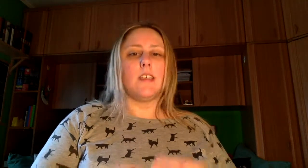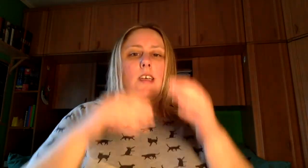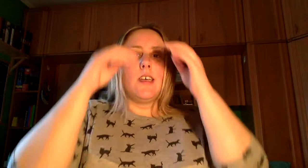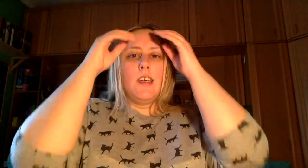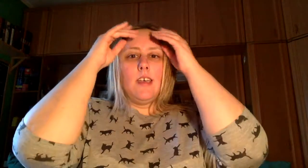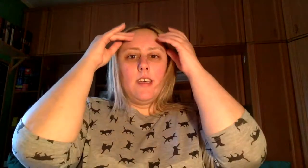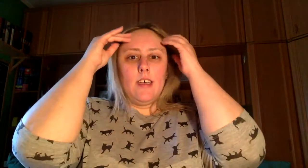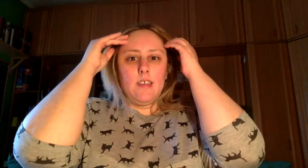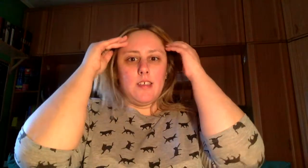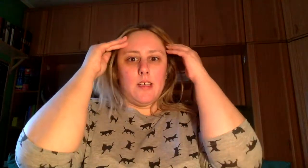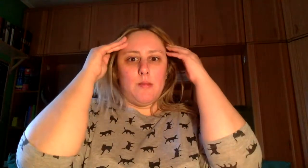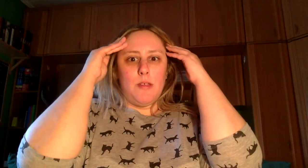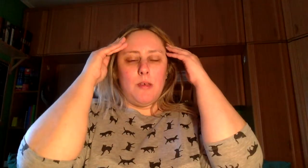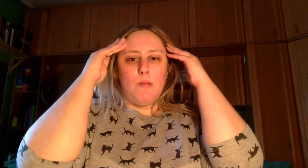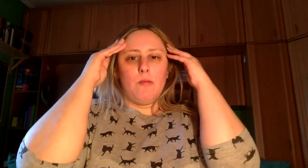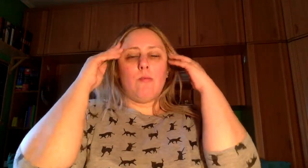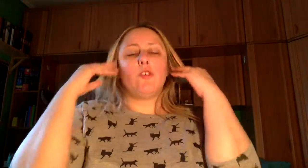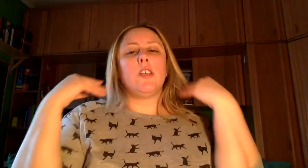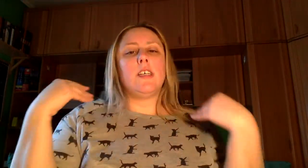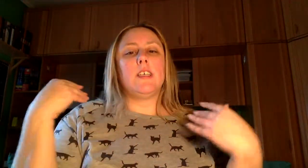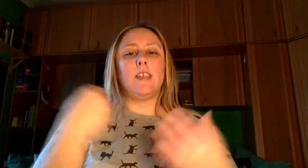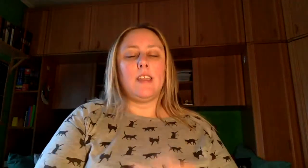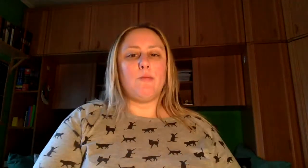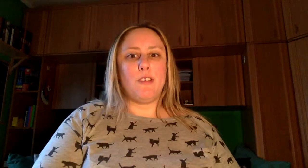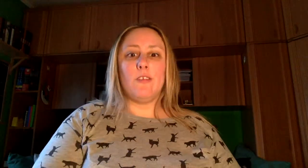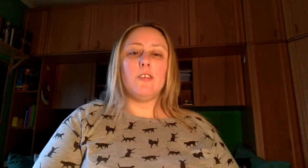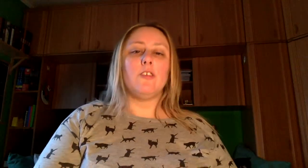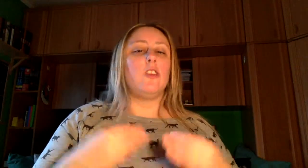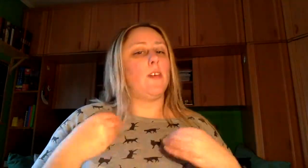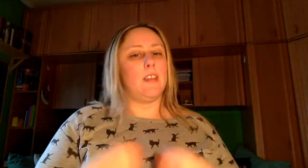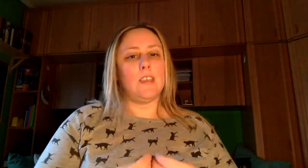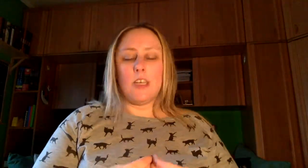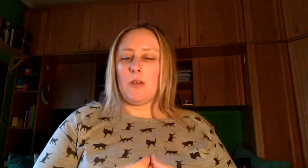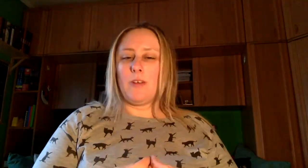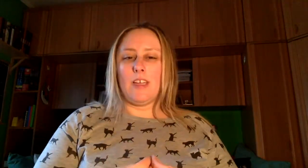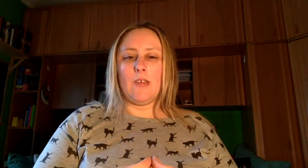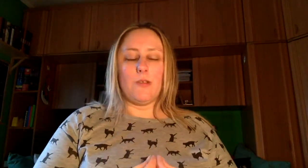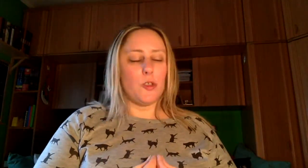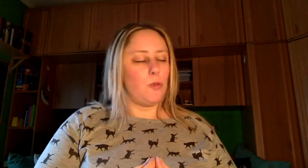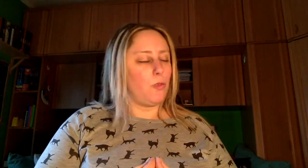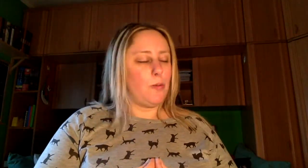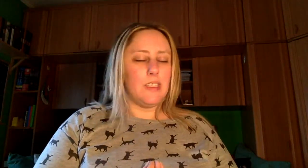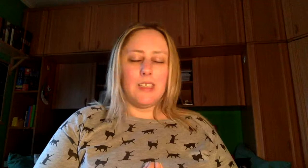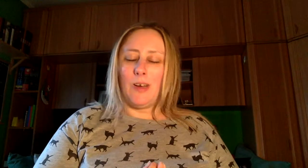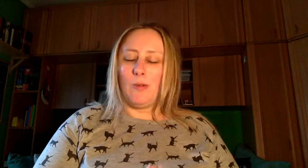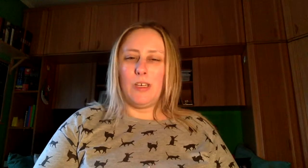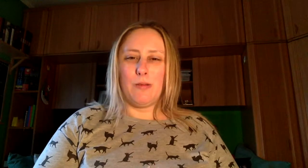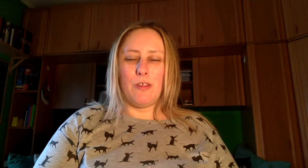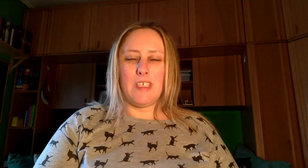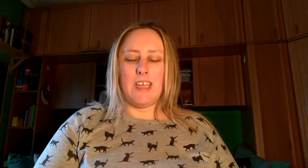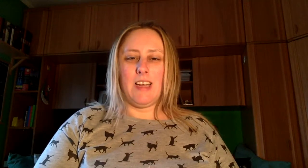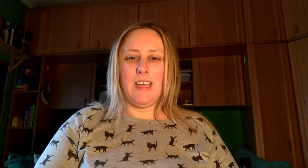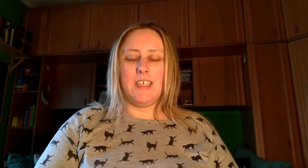Desde el principio vemos el carácter de Poirot, yo la verdad es que no había leído absolutamente ningún libro de esta clase